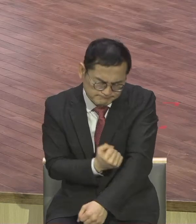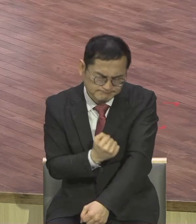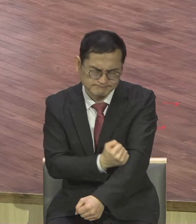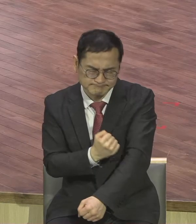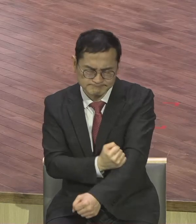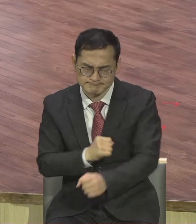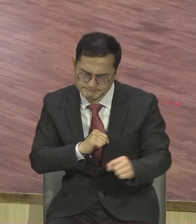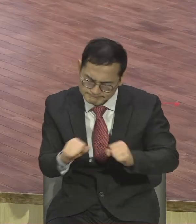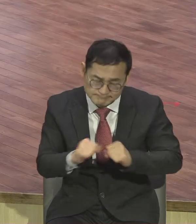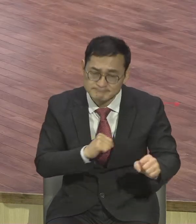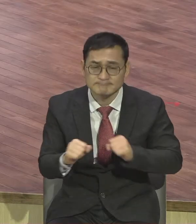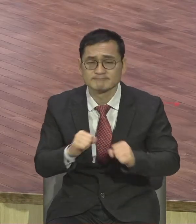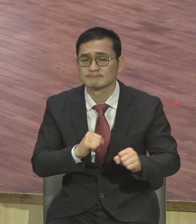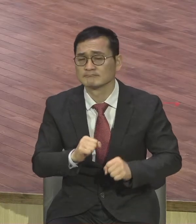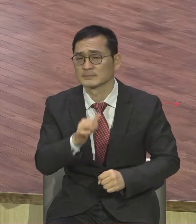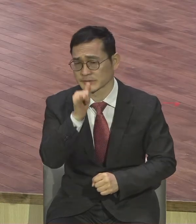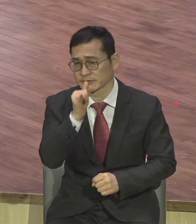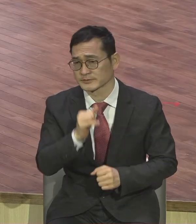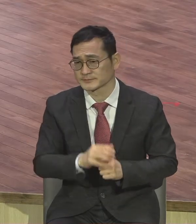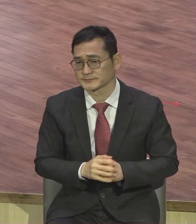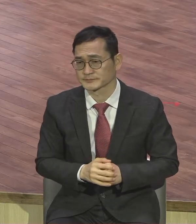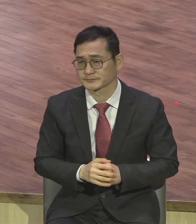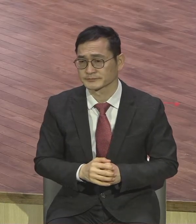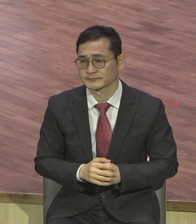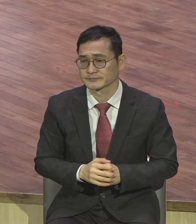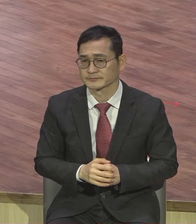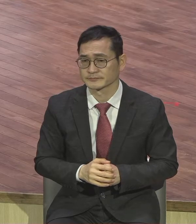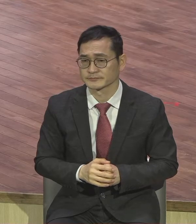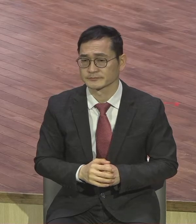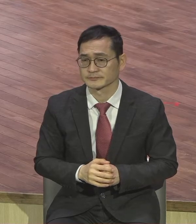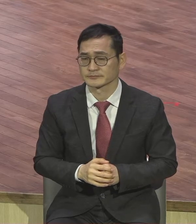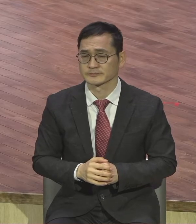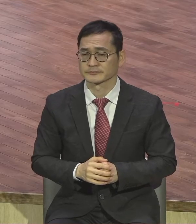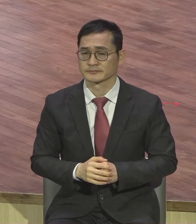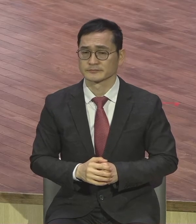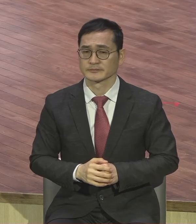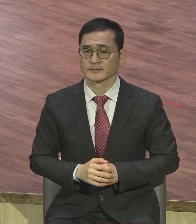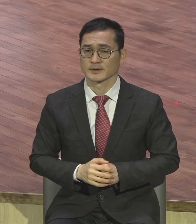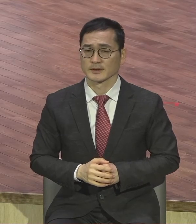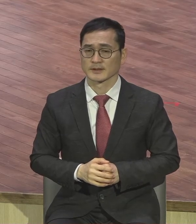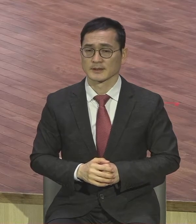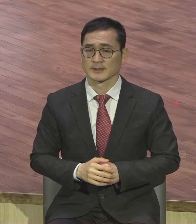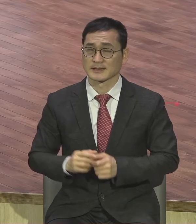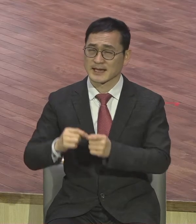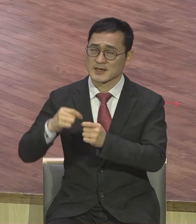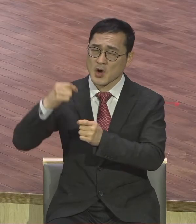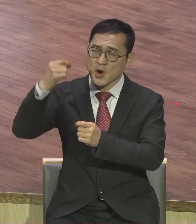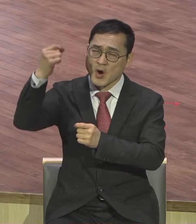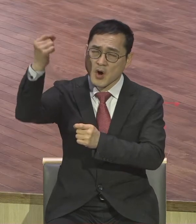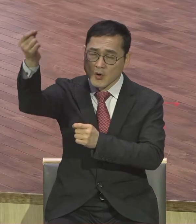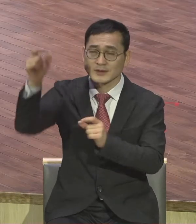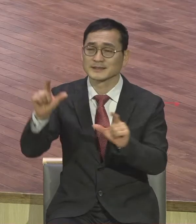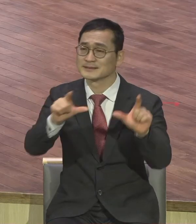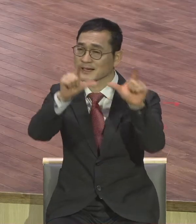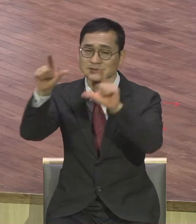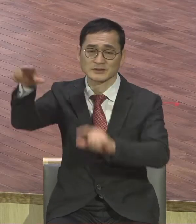우리의 영원한 기업 너희 시민권은 하늘이 있는지라 차원이 들래요 차원이